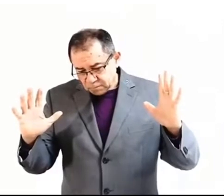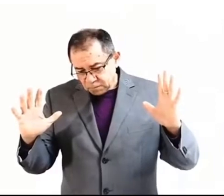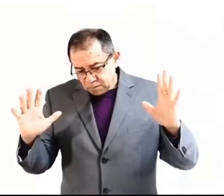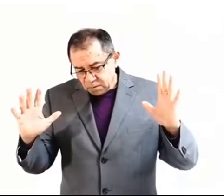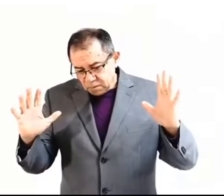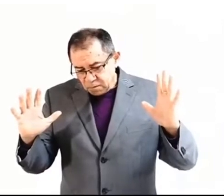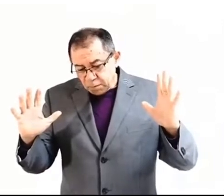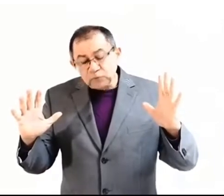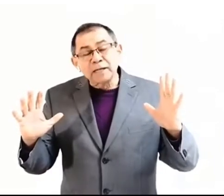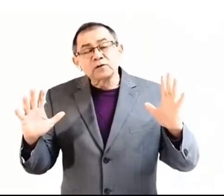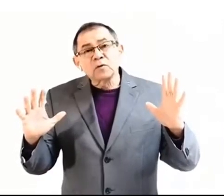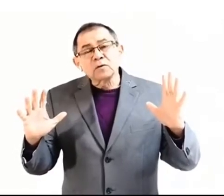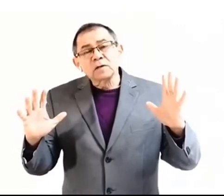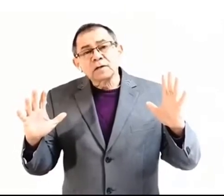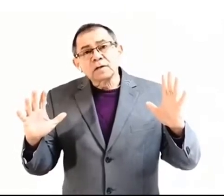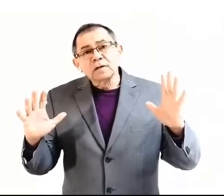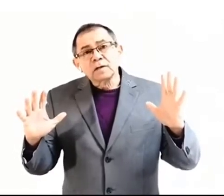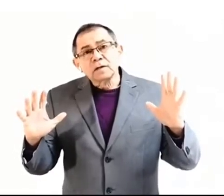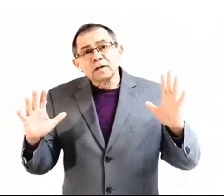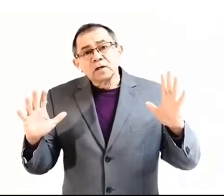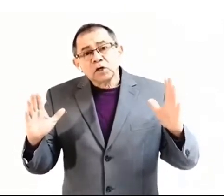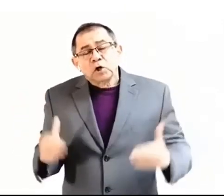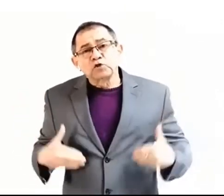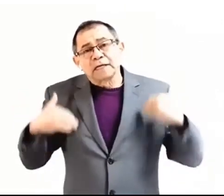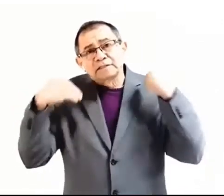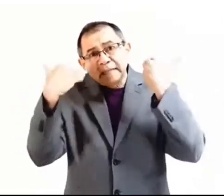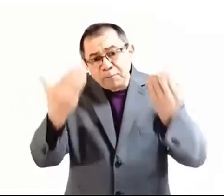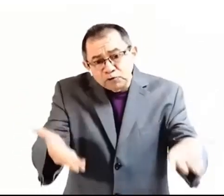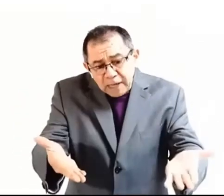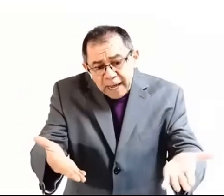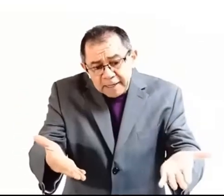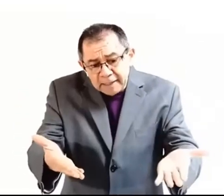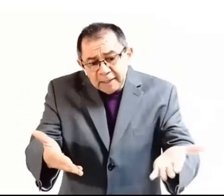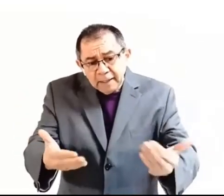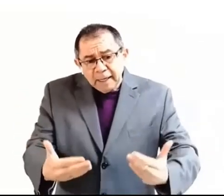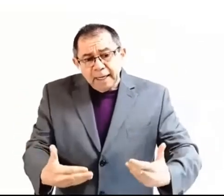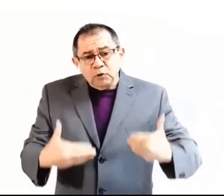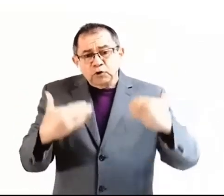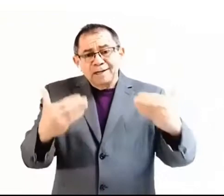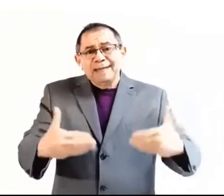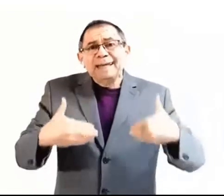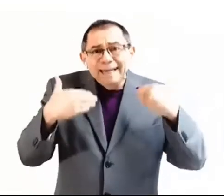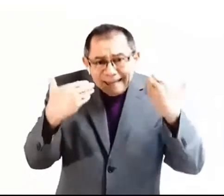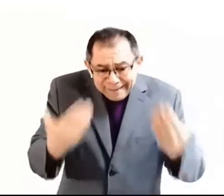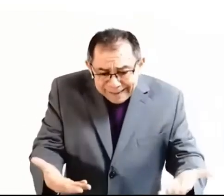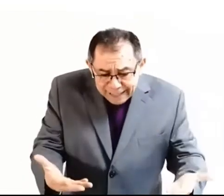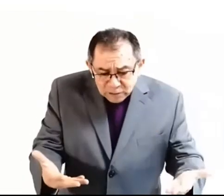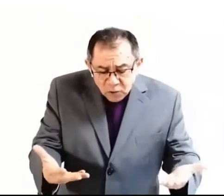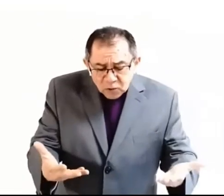Por lo tanto, los que estemos ahí, en continentes de liderazgo,